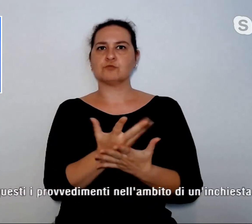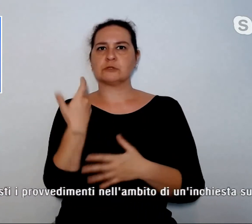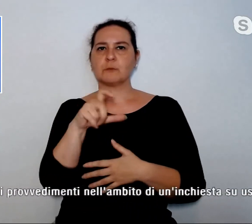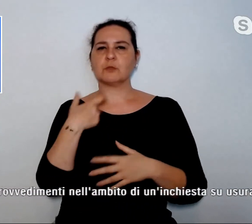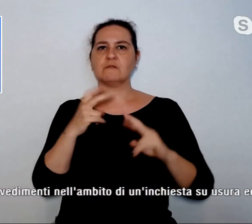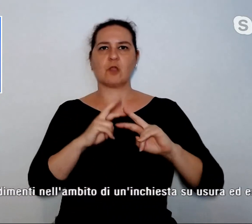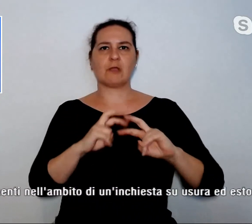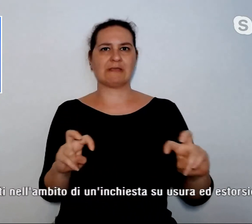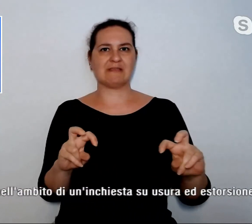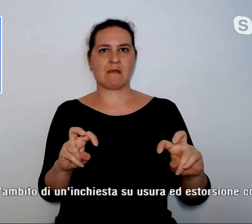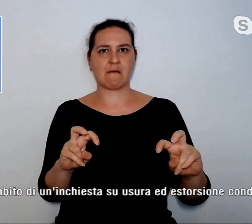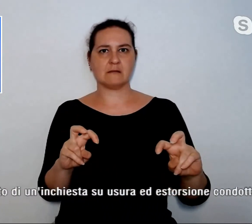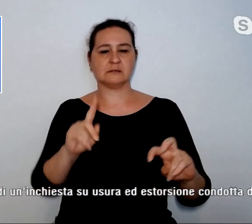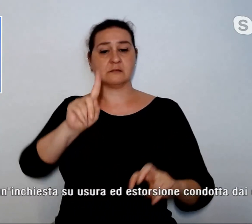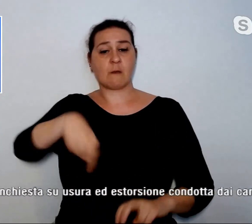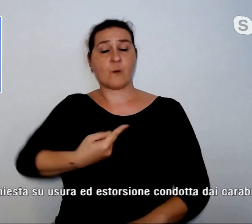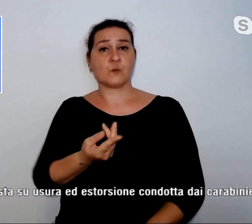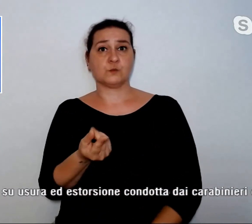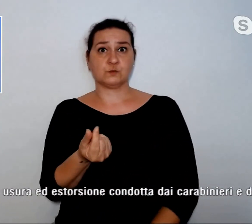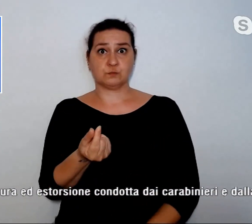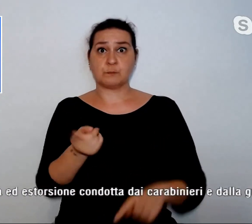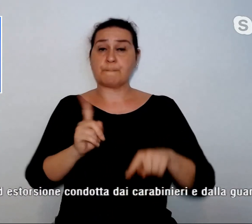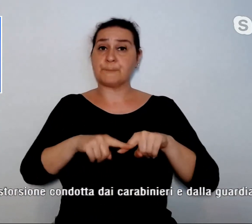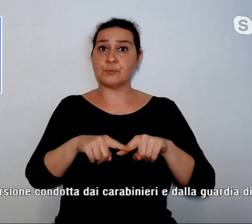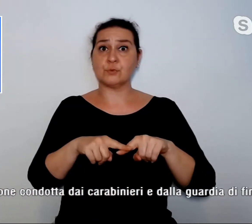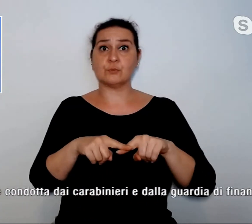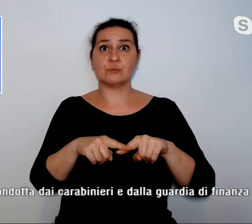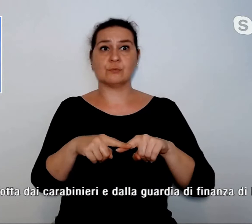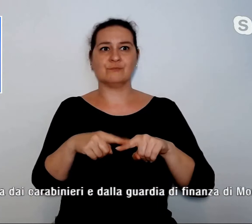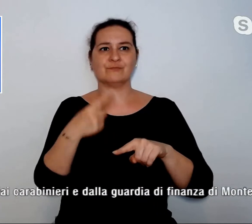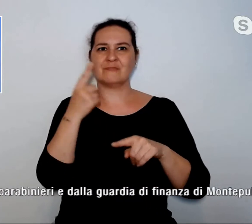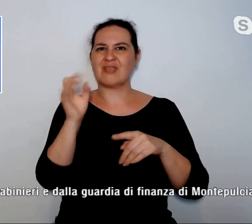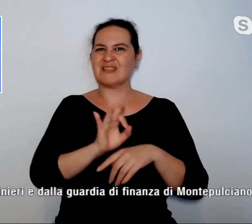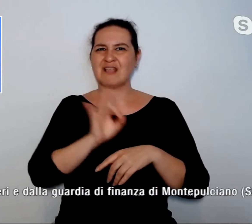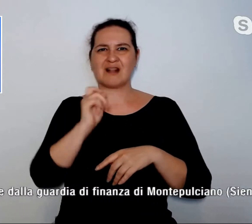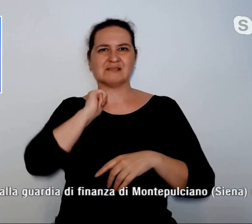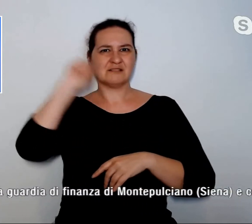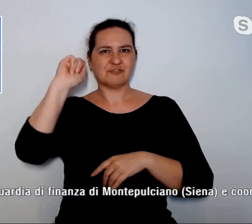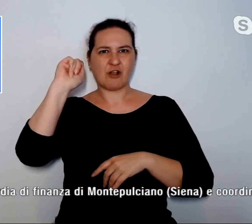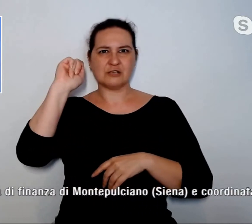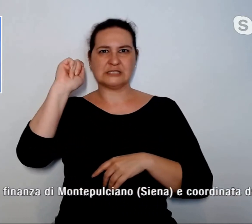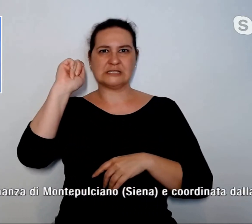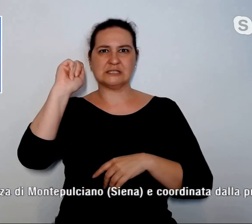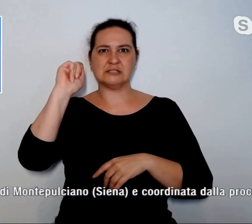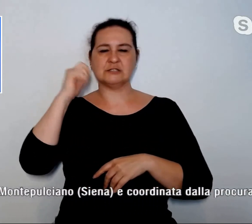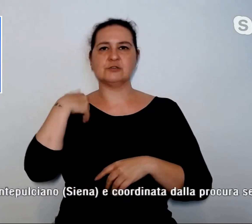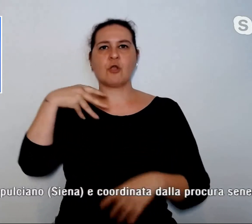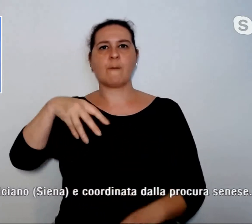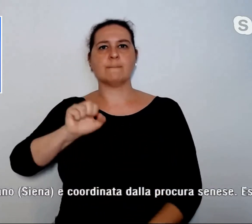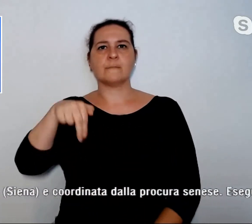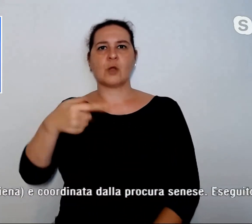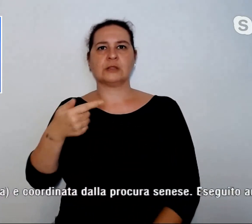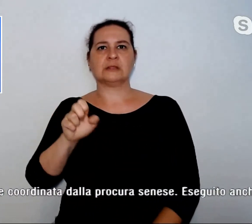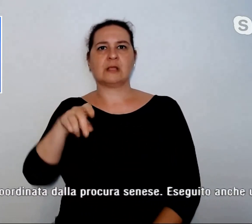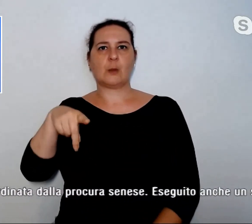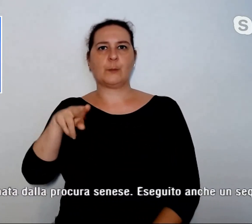usura e estorsione condotta dai carabinieri e dalla Guardia di Finanza di Montepulciano, siamo nella provincia